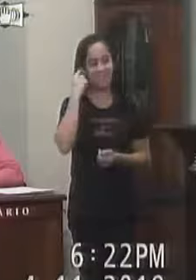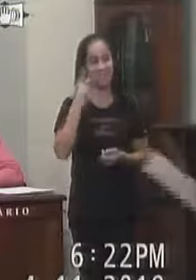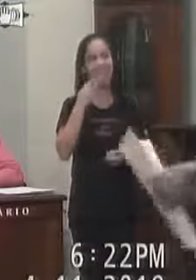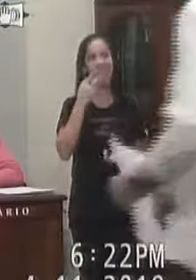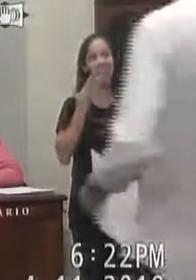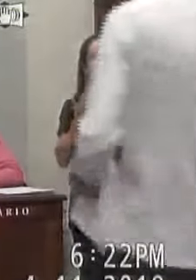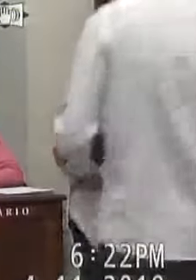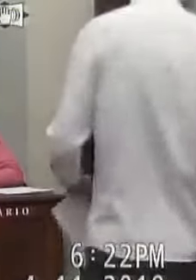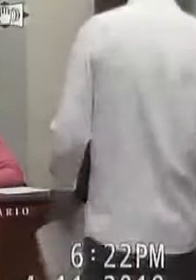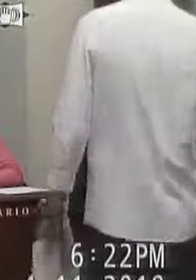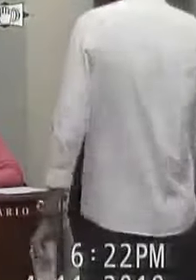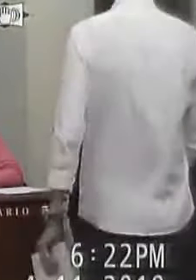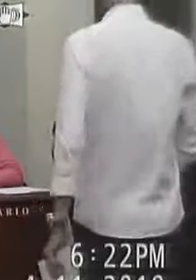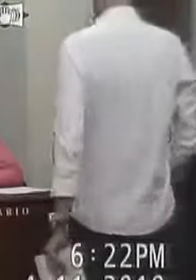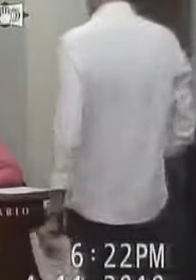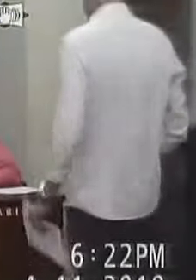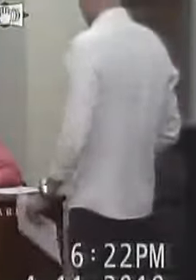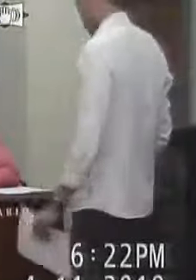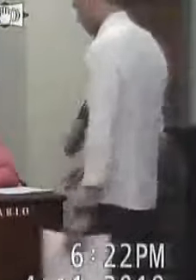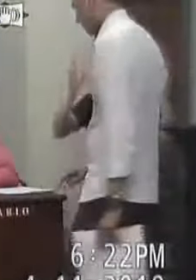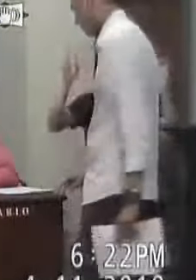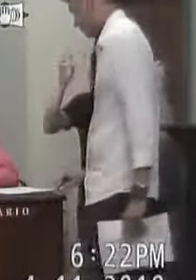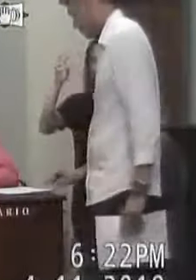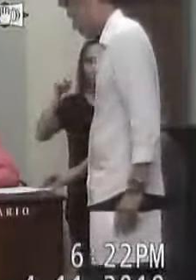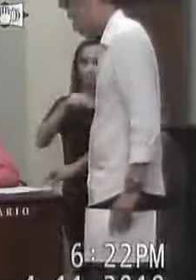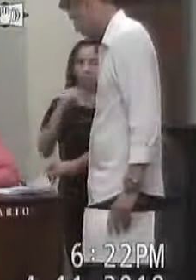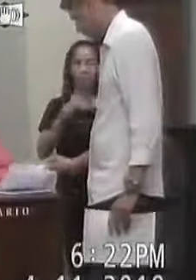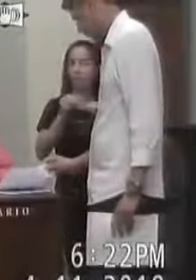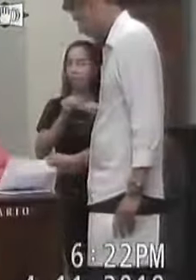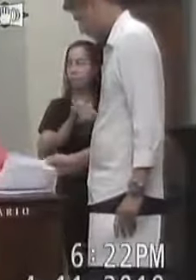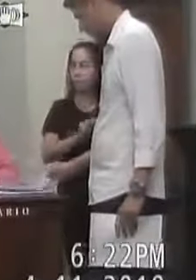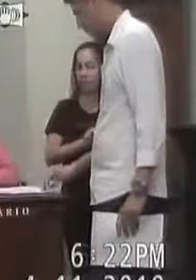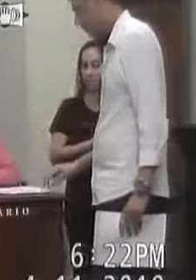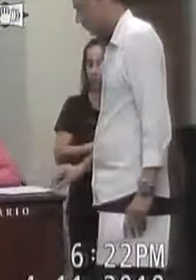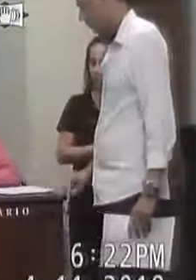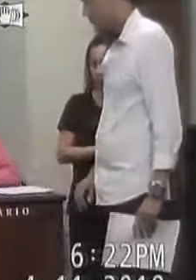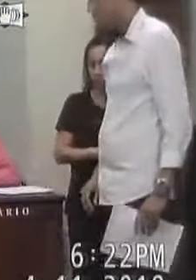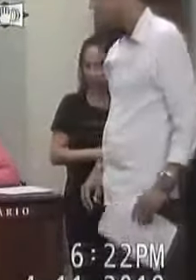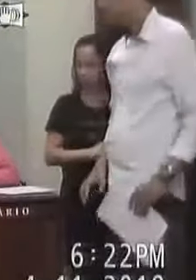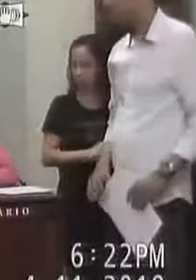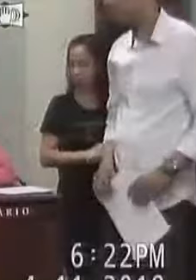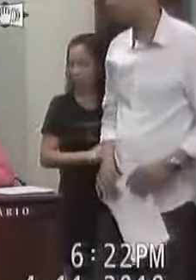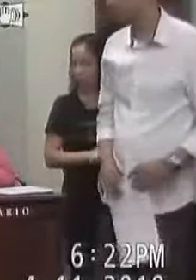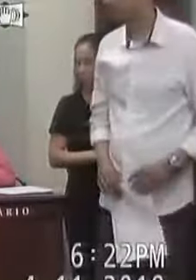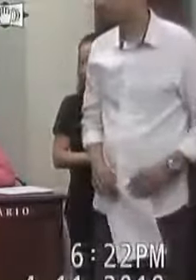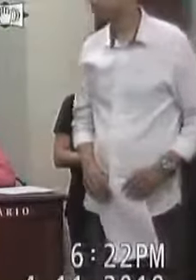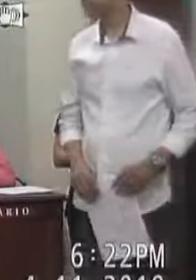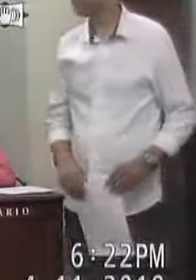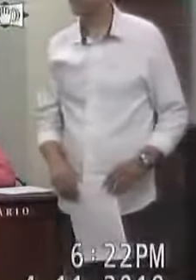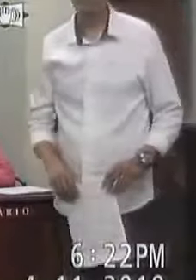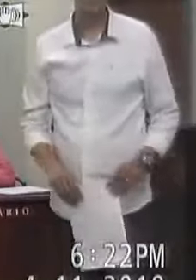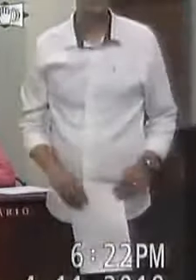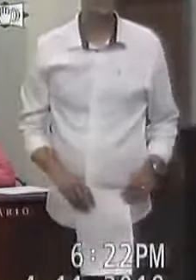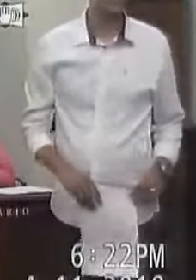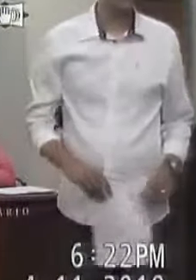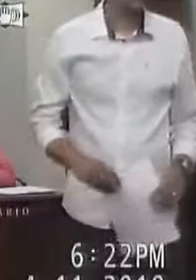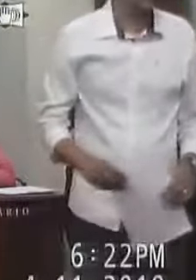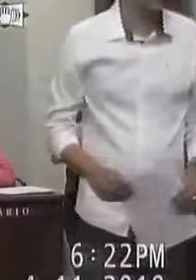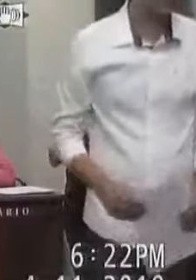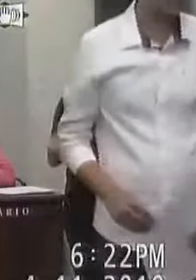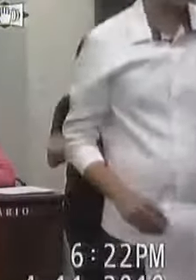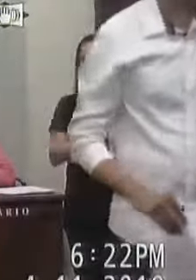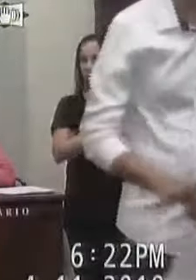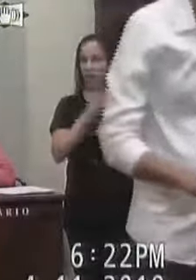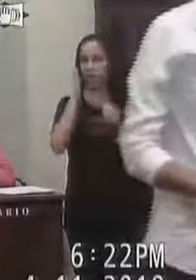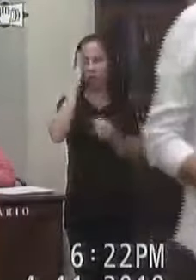incorporação Sobre a incorporação Carga patrimonial Movimentação Controle